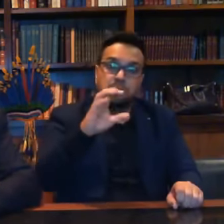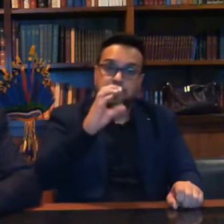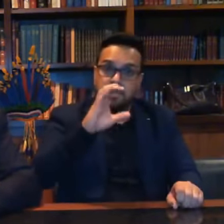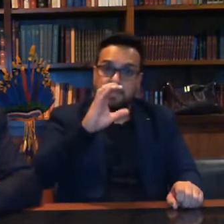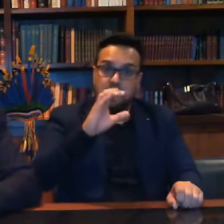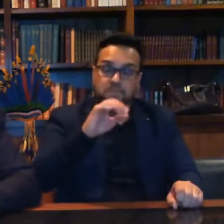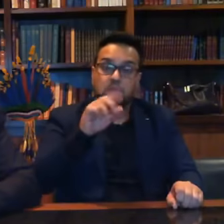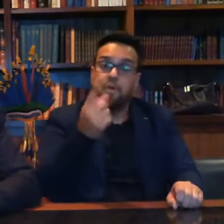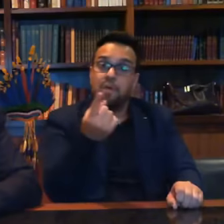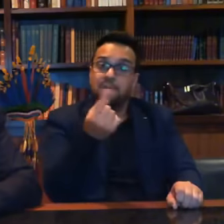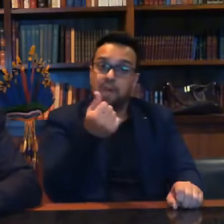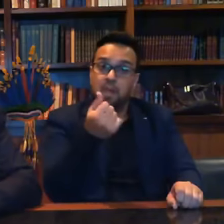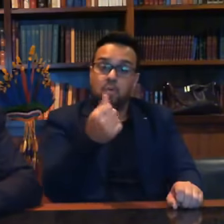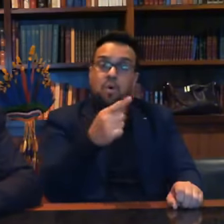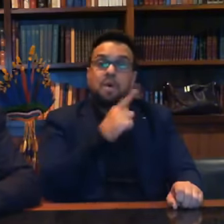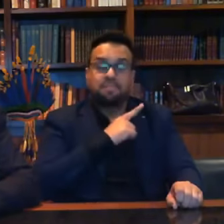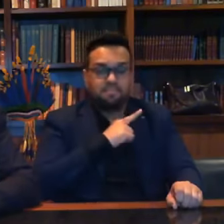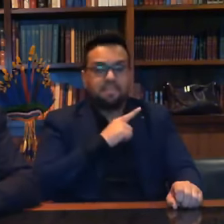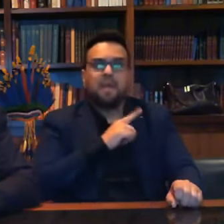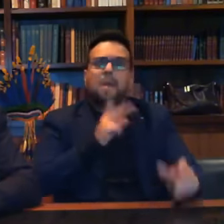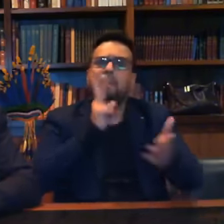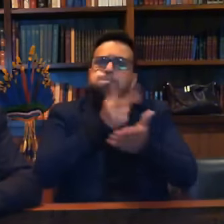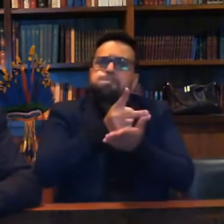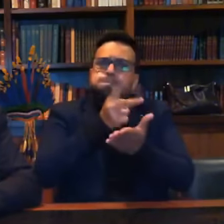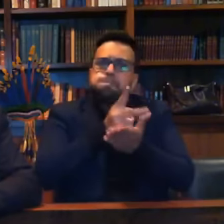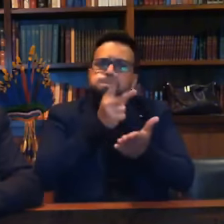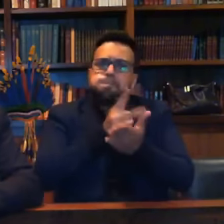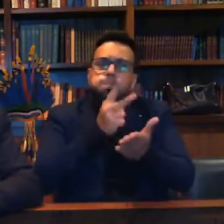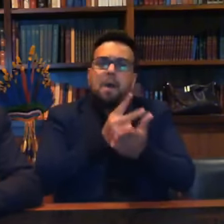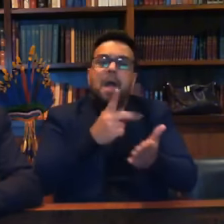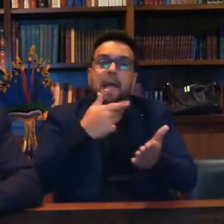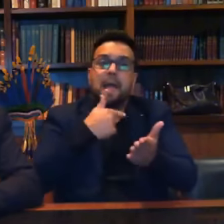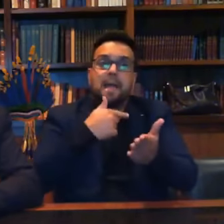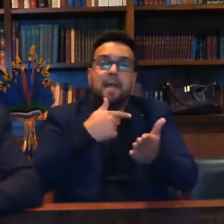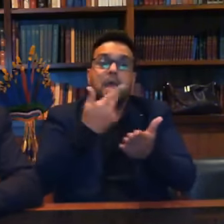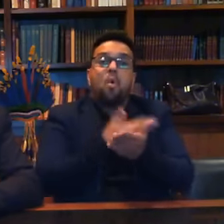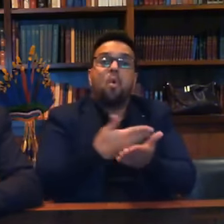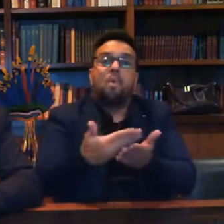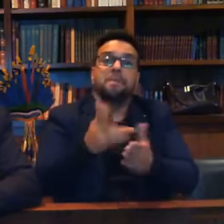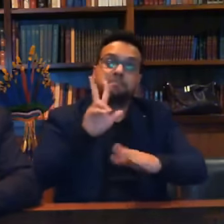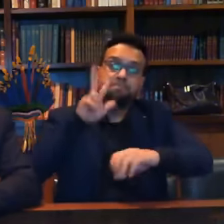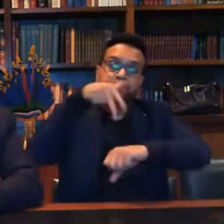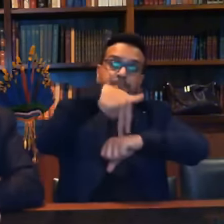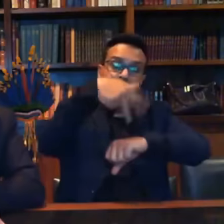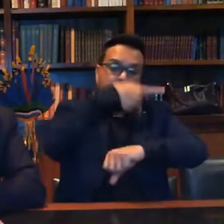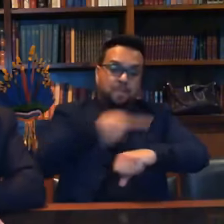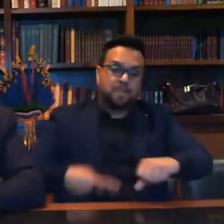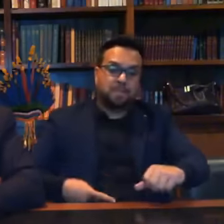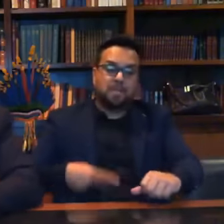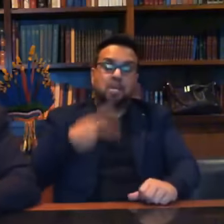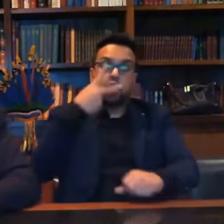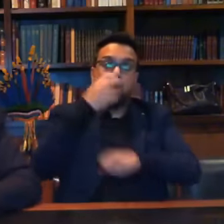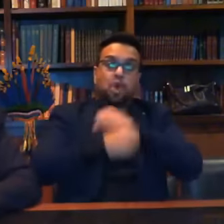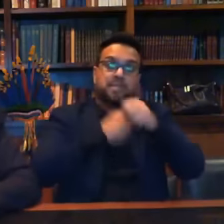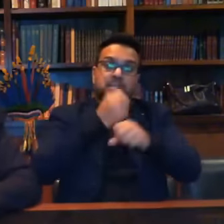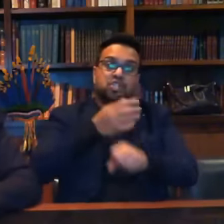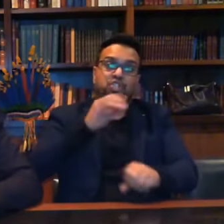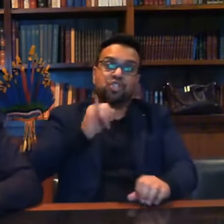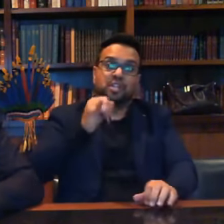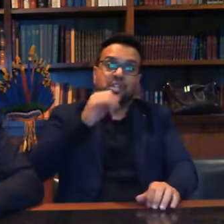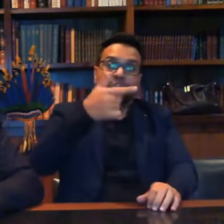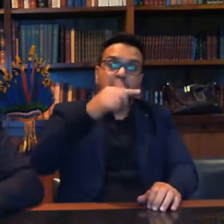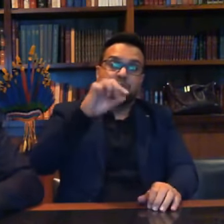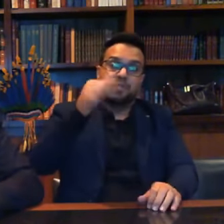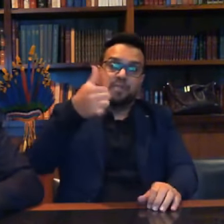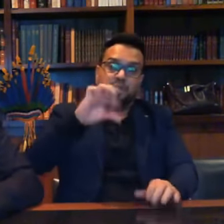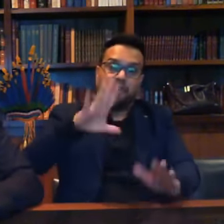E esse valor está fixo desde quando eu assumi em janeiro de 2019. Dois anos depois, continua o